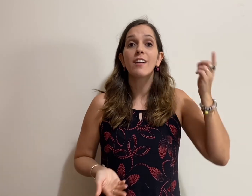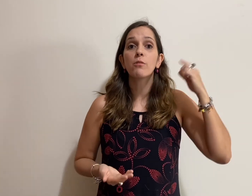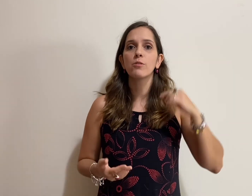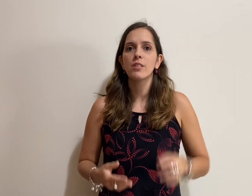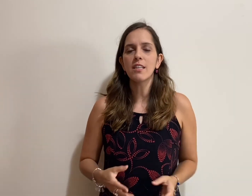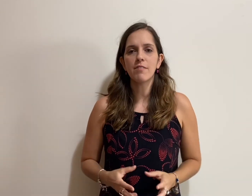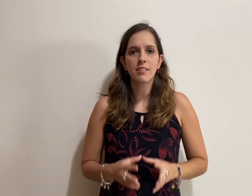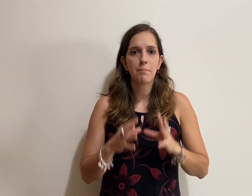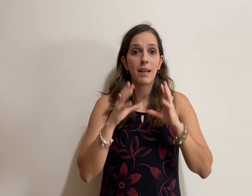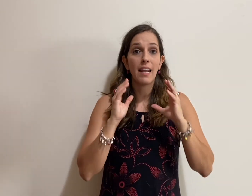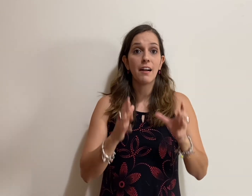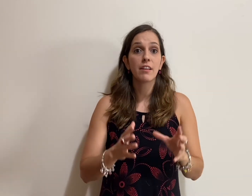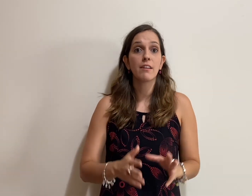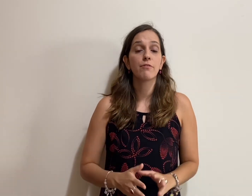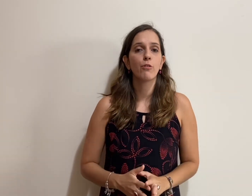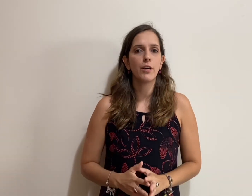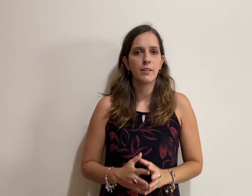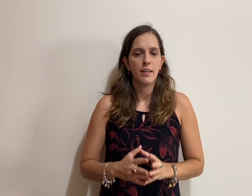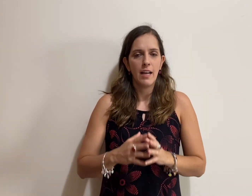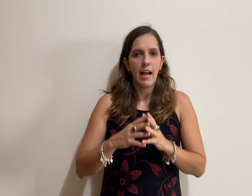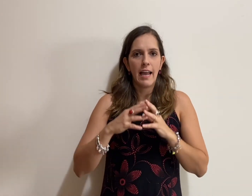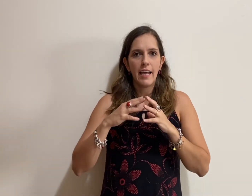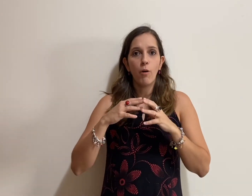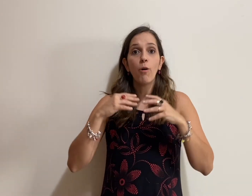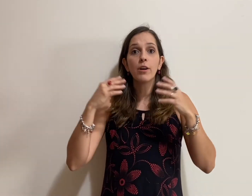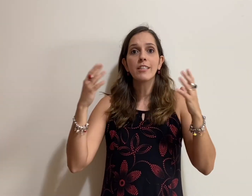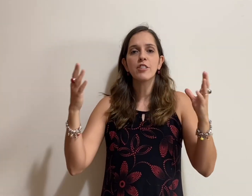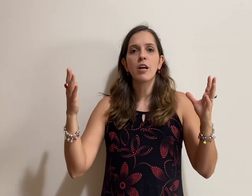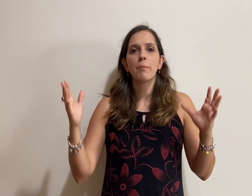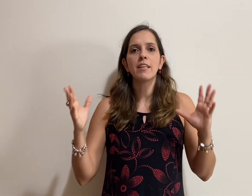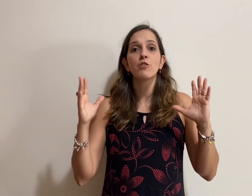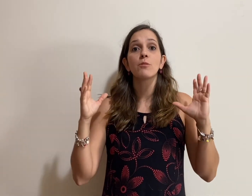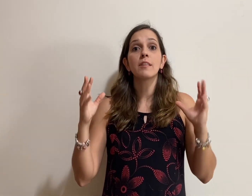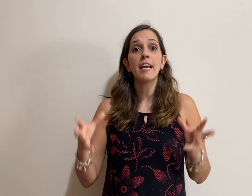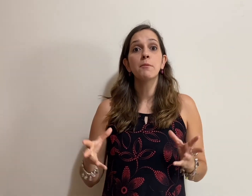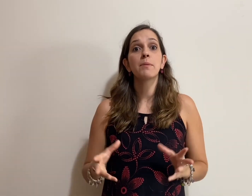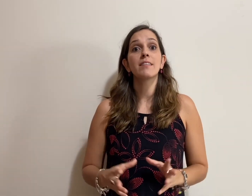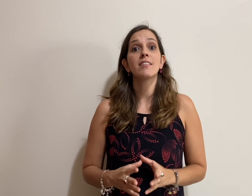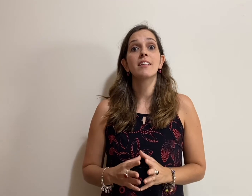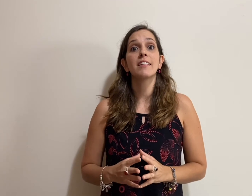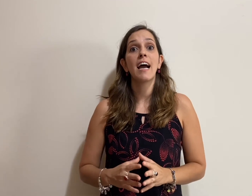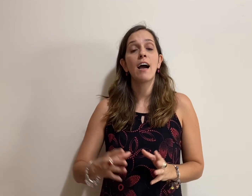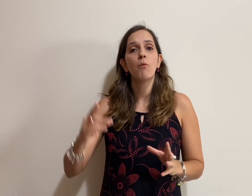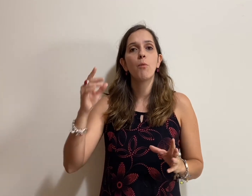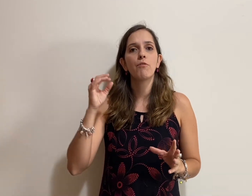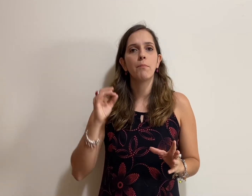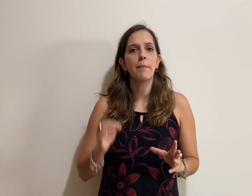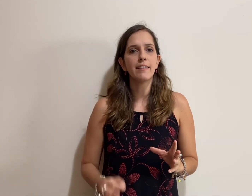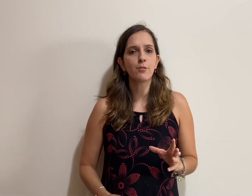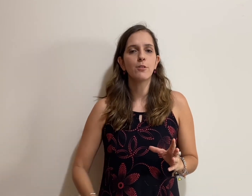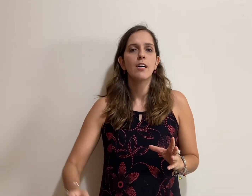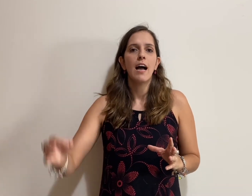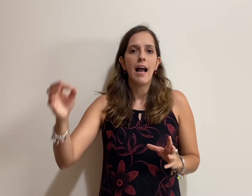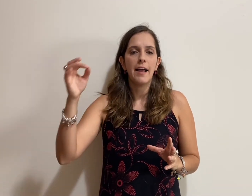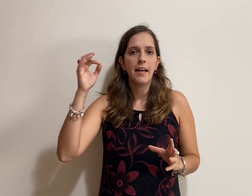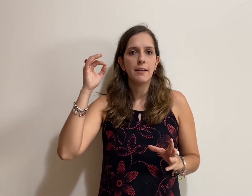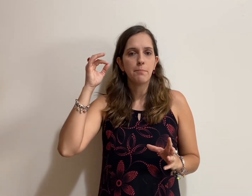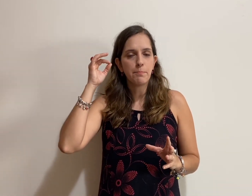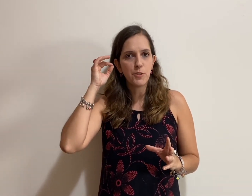Inclusive, essa palavra, ela foi originalmente o termo para designar o movimento de